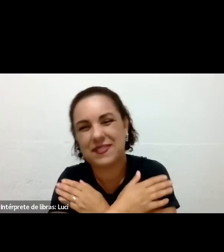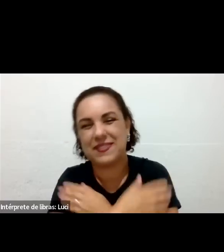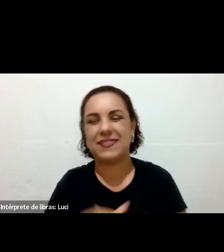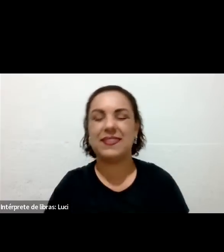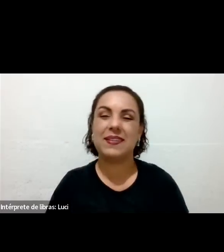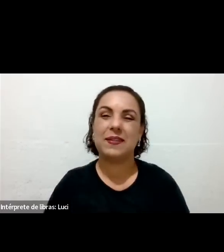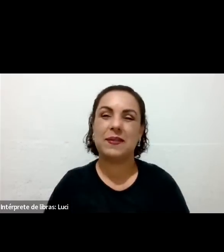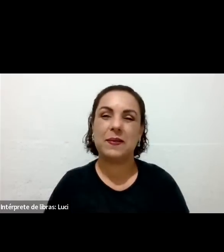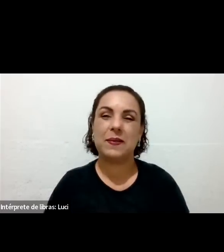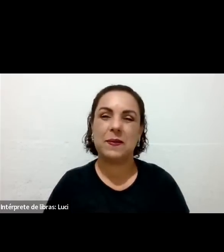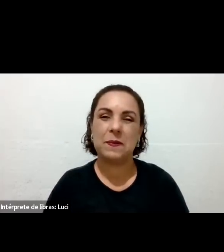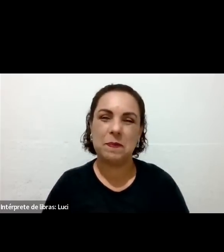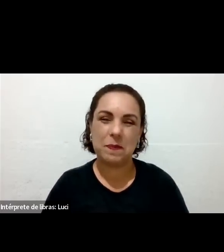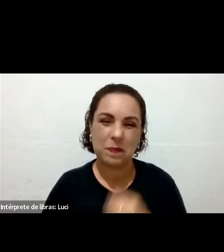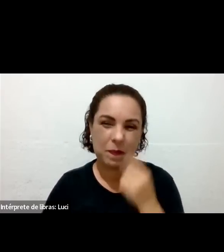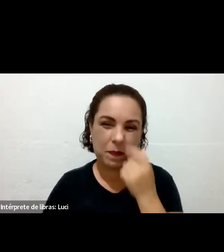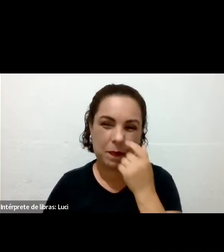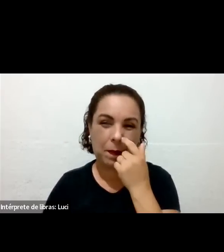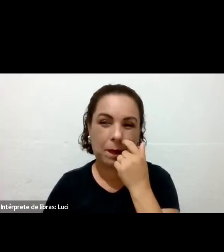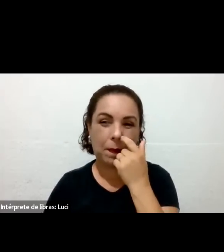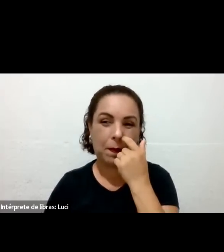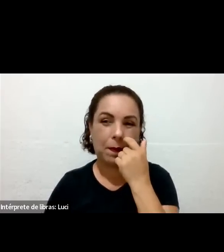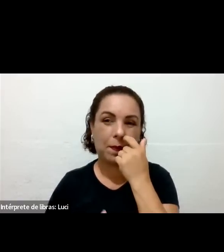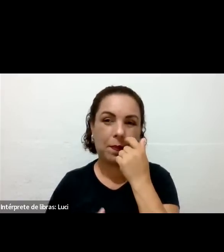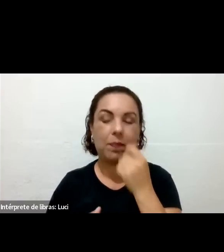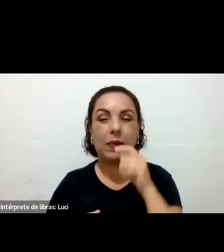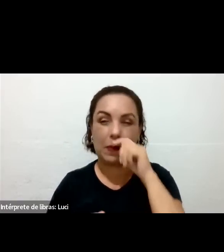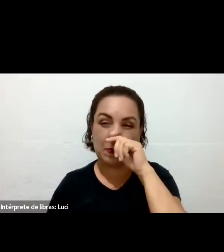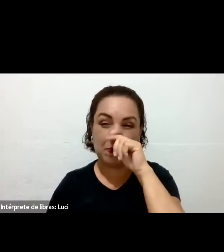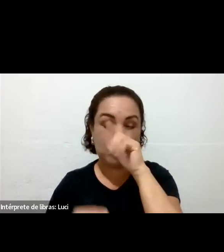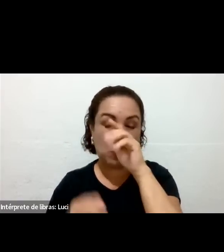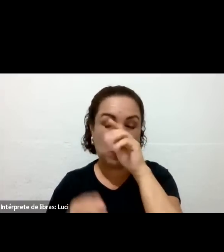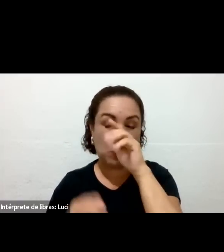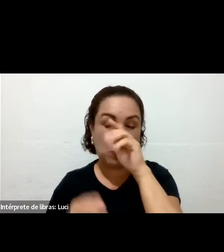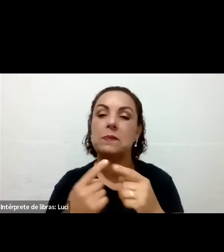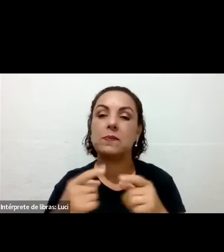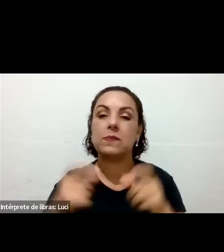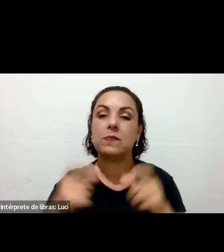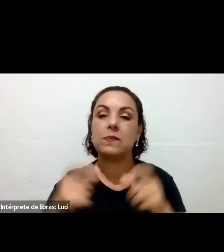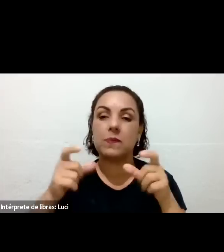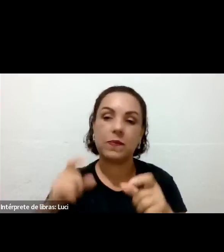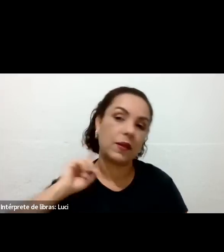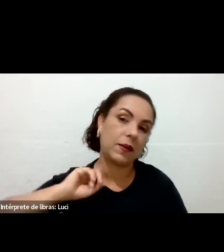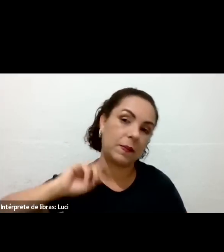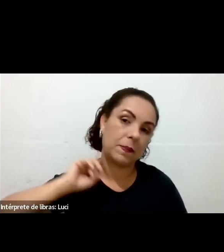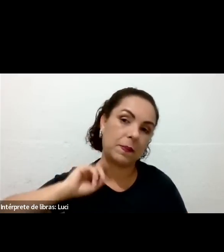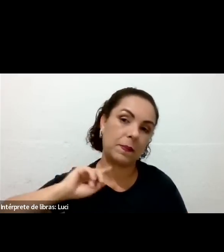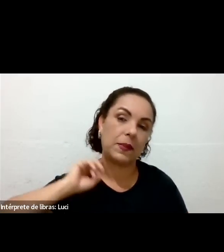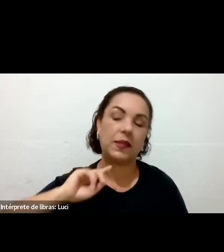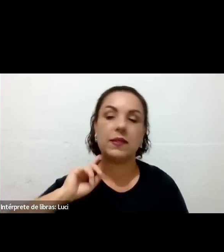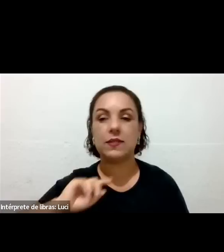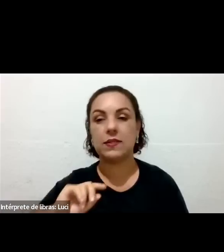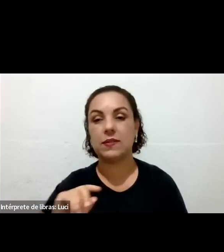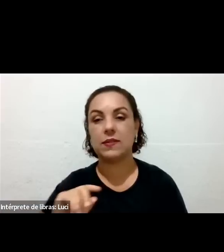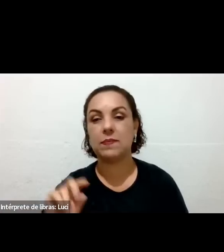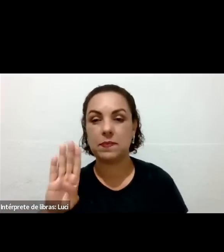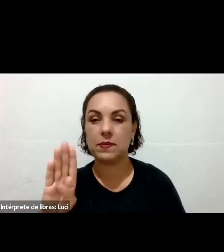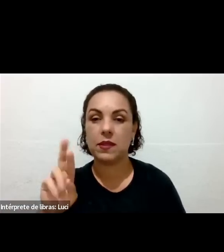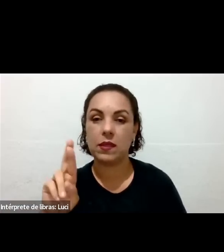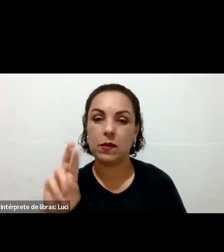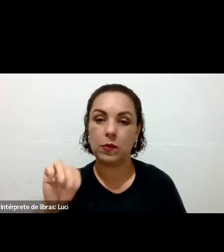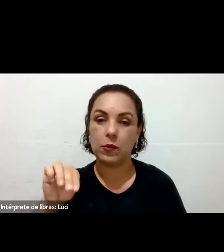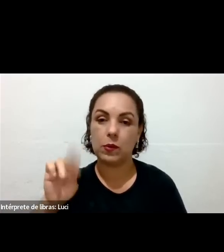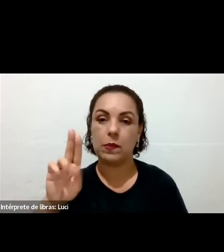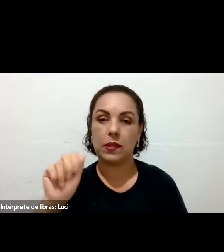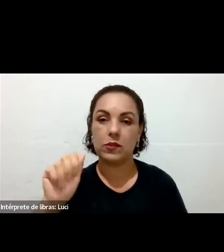solidariedade a todos, de Bromadinho, de região, não foi fácil. Oi, Vera, ativa aí teu microfone.